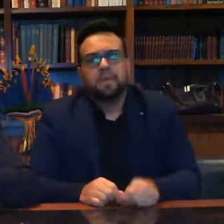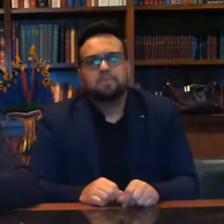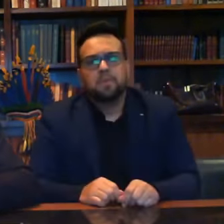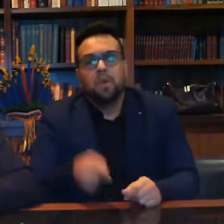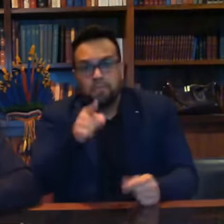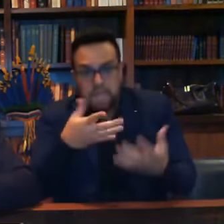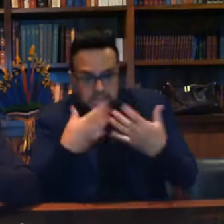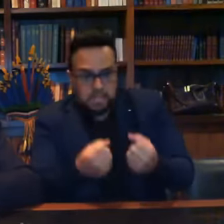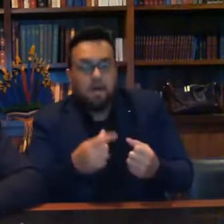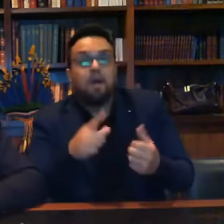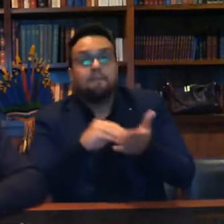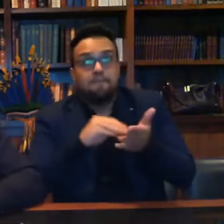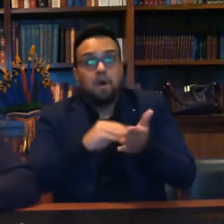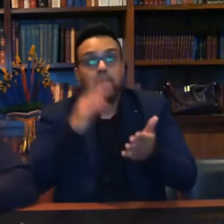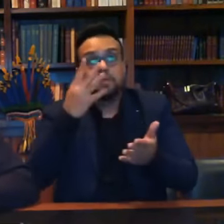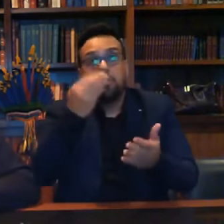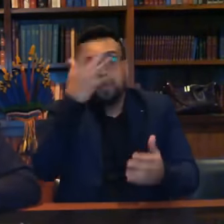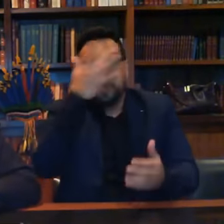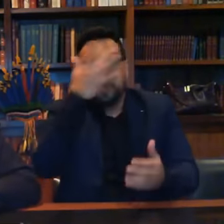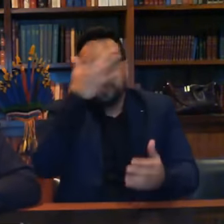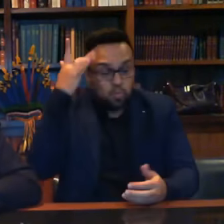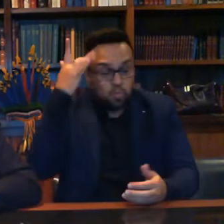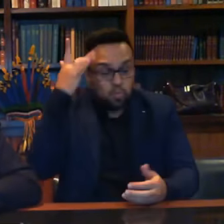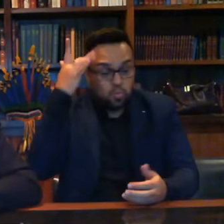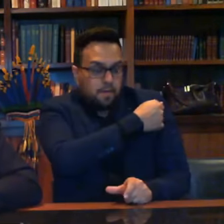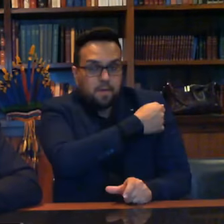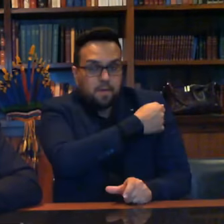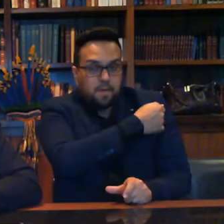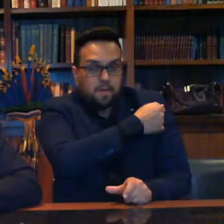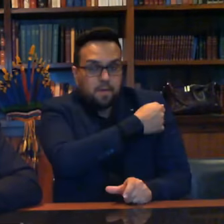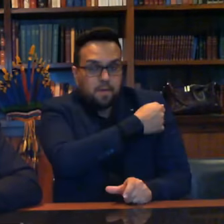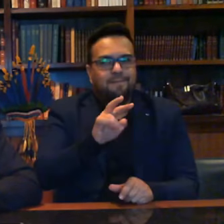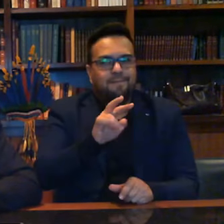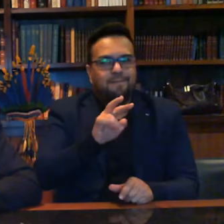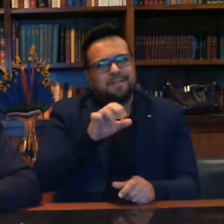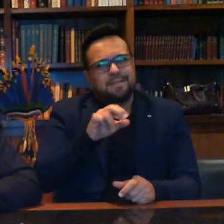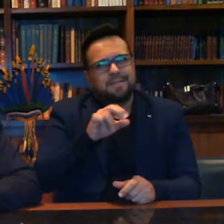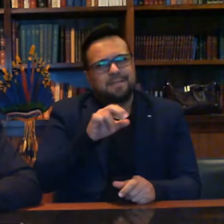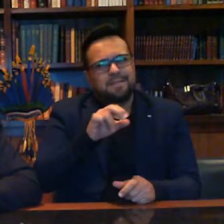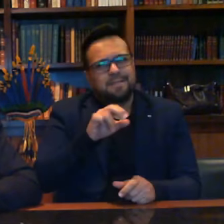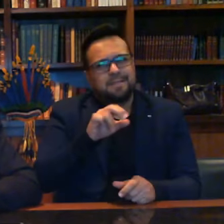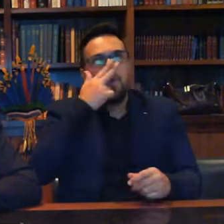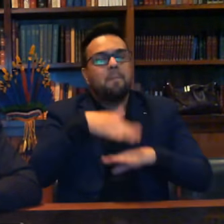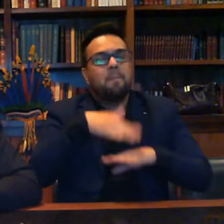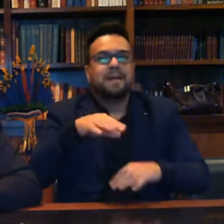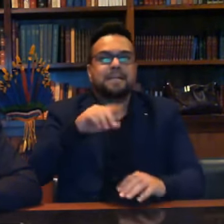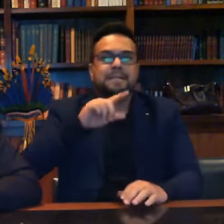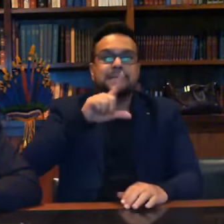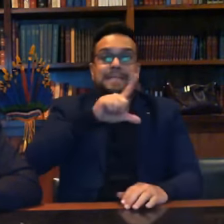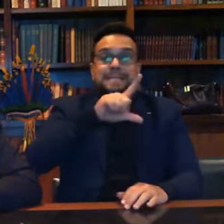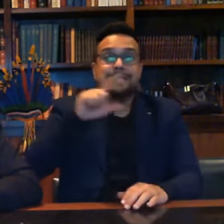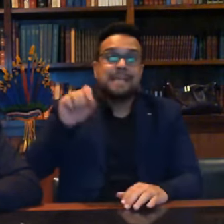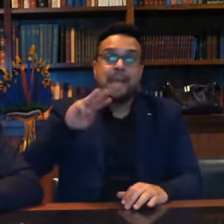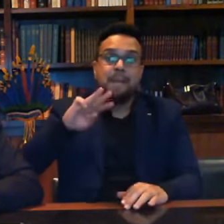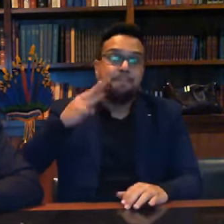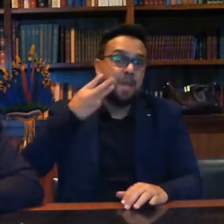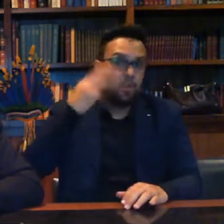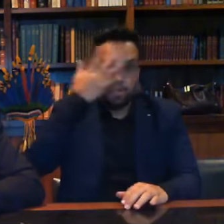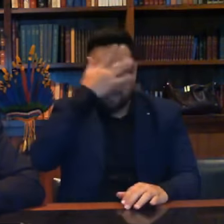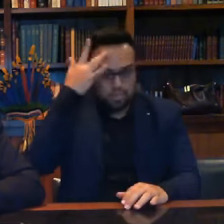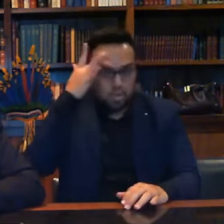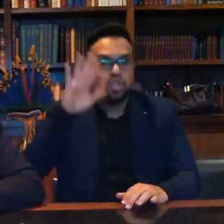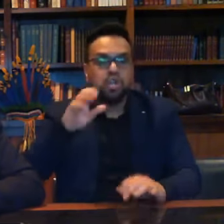Ele tem muita gente para tomar? Tem muita gente para tomar. Eu acho que mais de 100 milhões de pessoas já tomaram as duas doses, eu tenho certeza aqui.